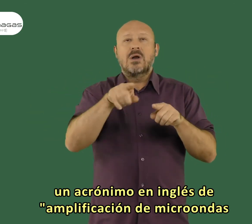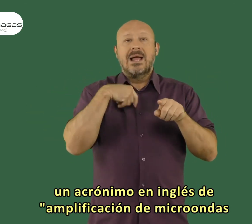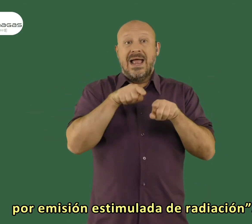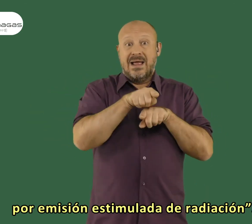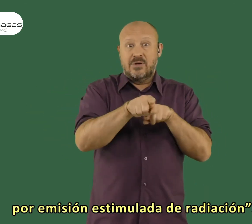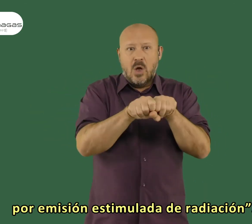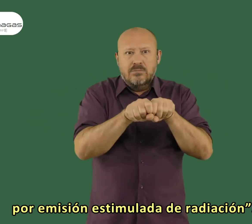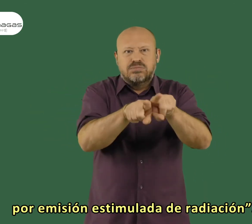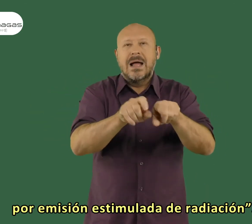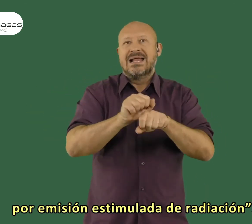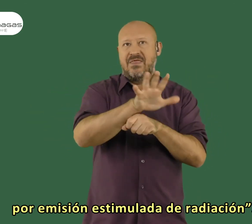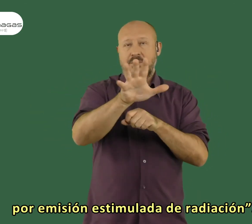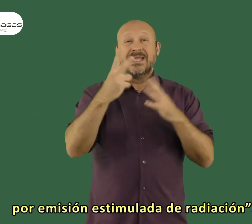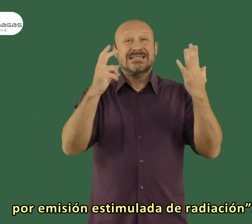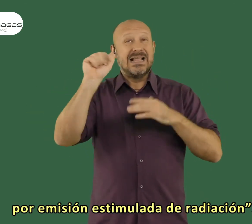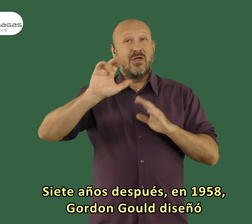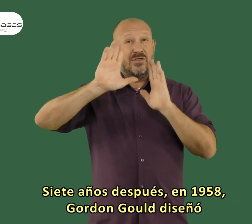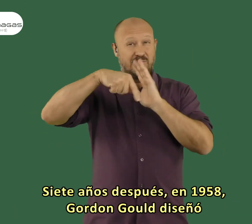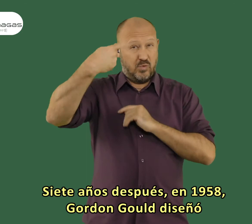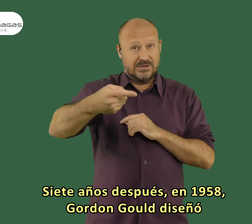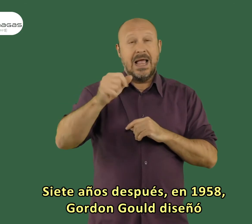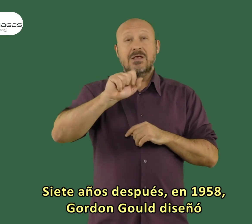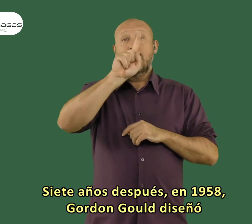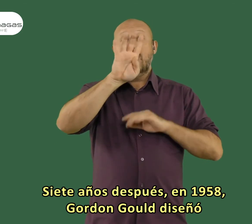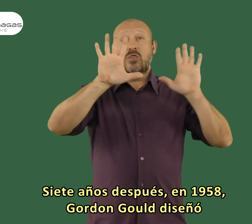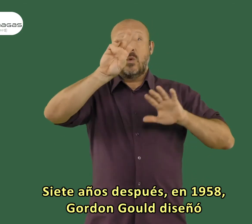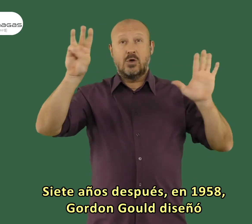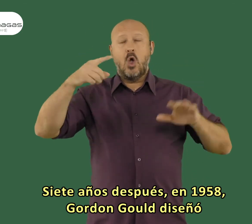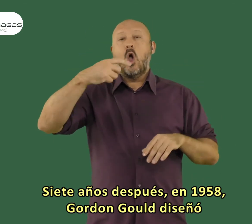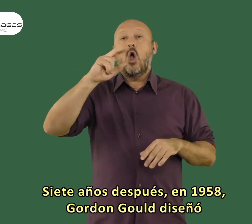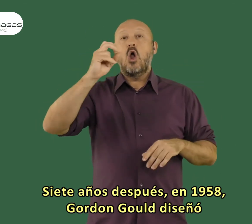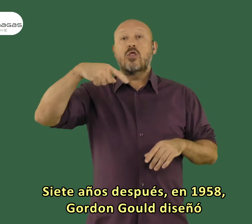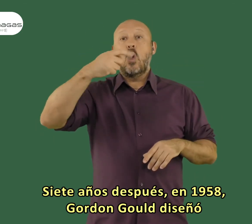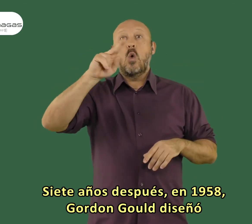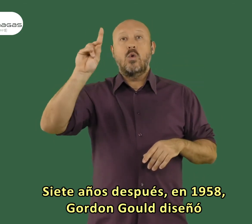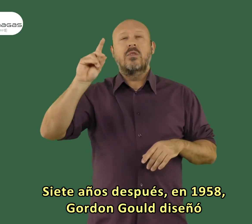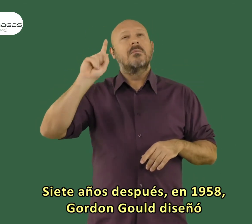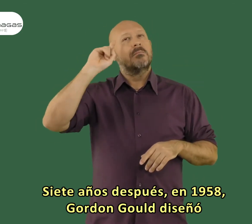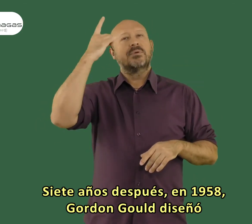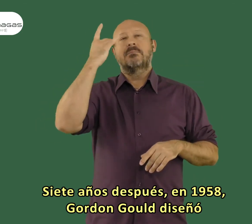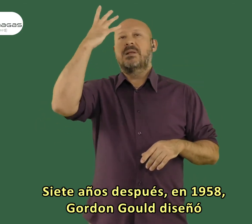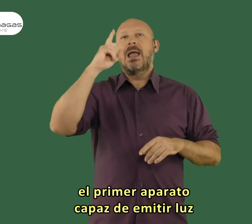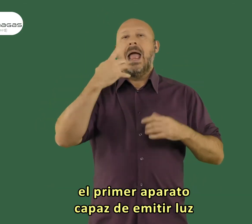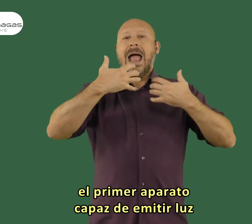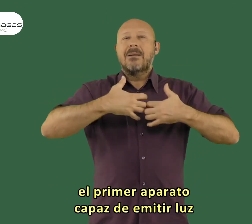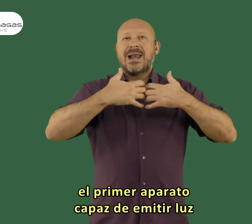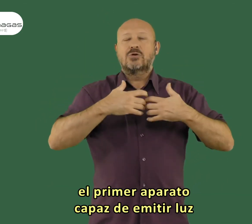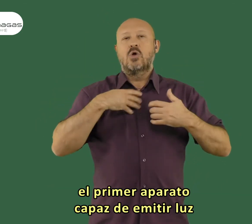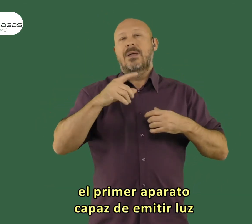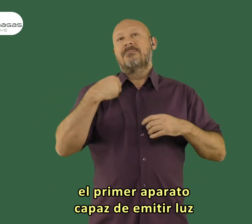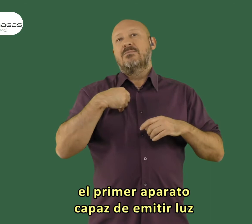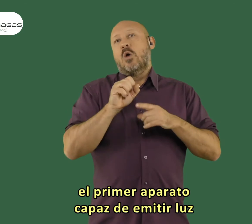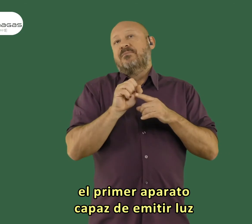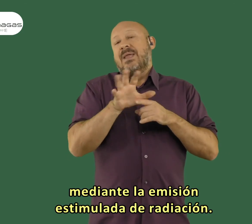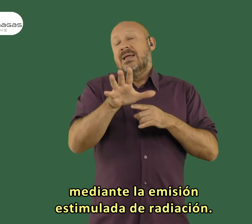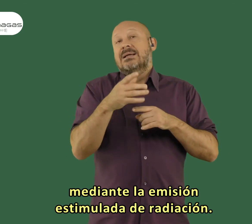microondas por emisión estimulada de radiación. Siete años después, en 1958, Gordon Gould diseñó el primer aparato